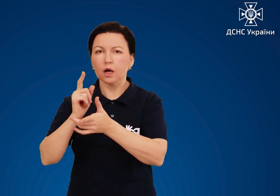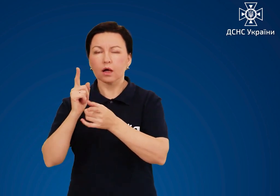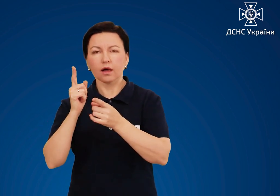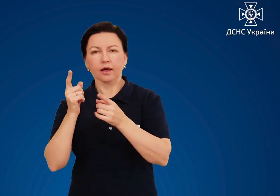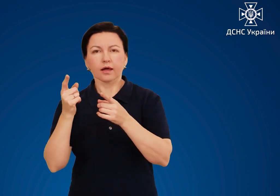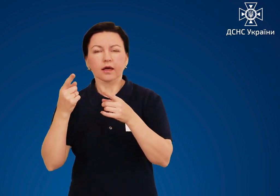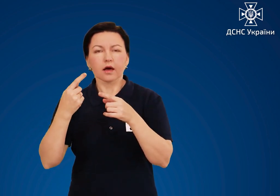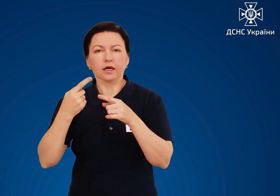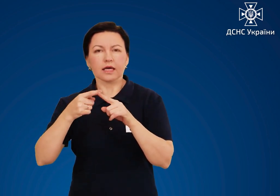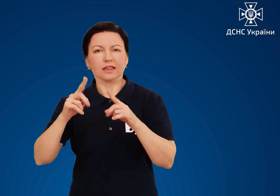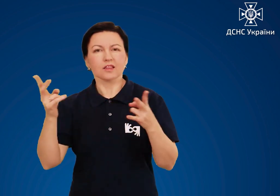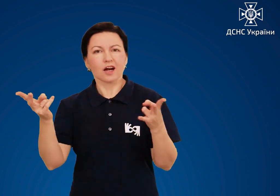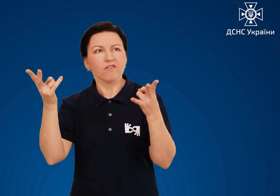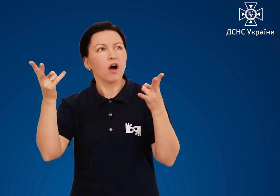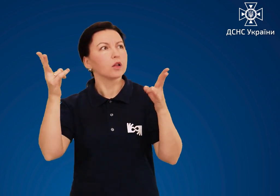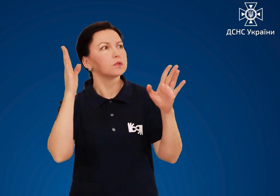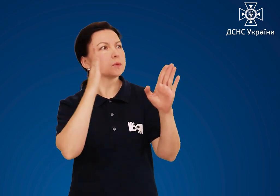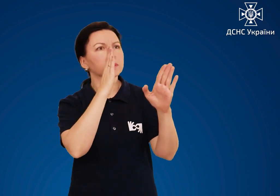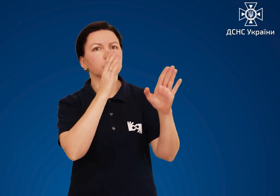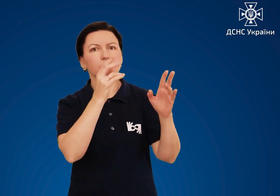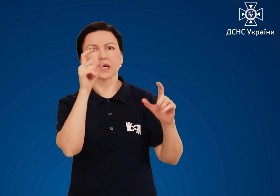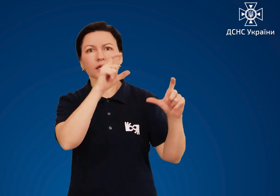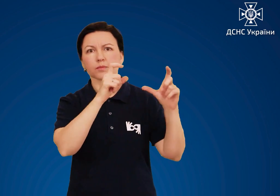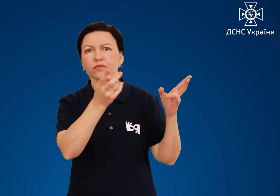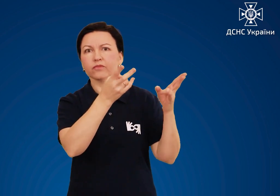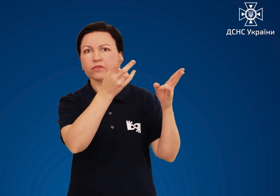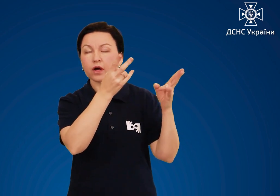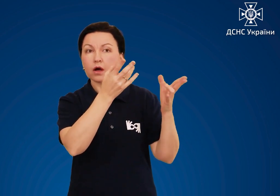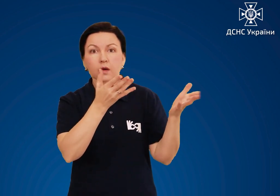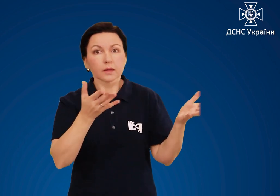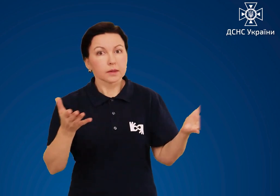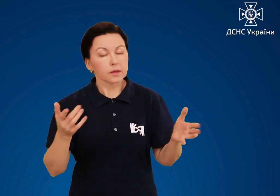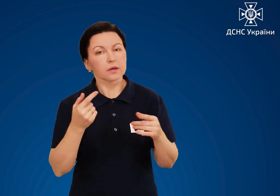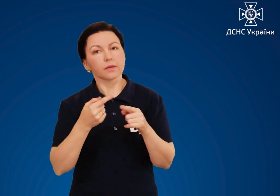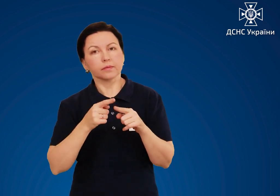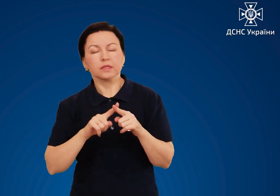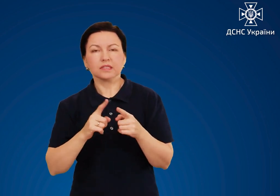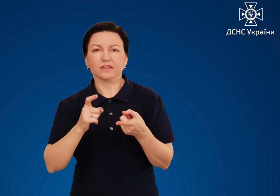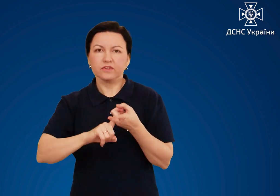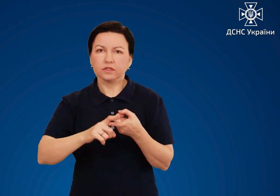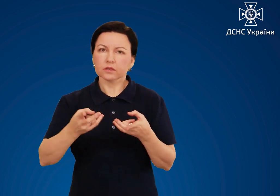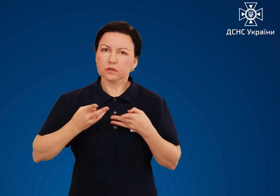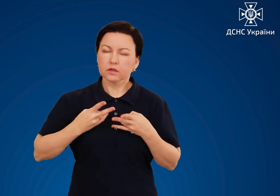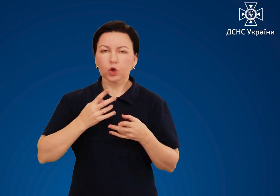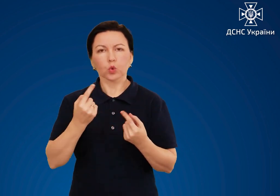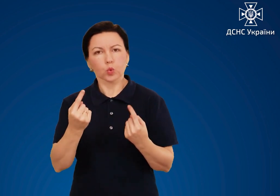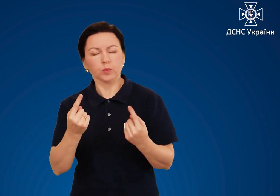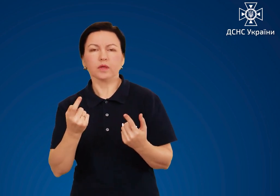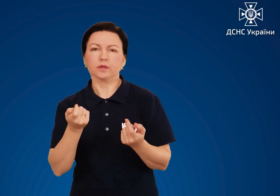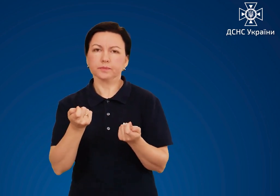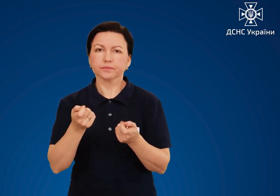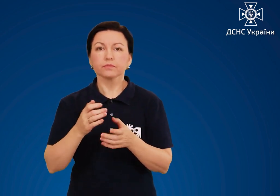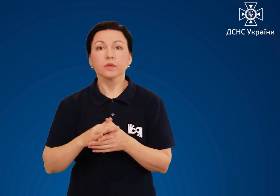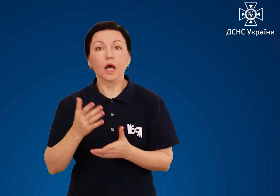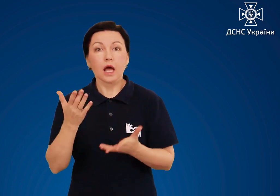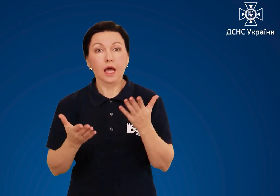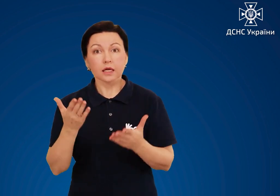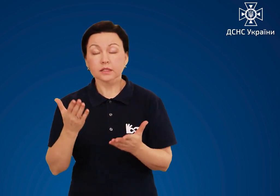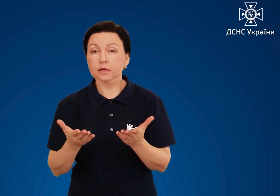тривалості Тому, якщо немає можливості покинути небезпечну зону, не панікуйте і